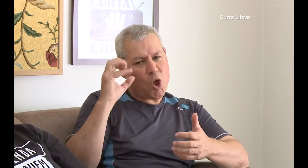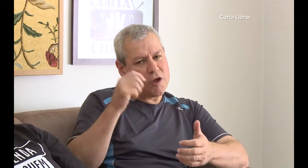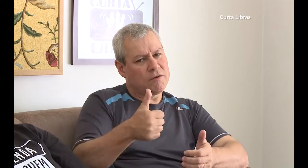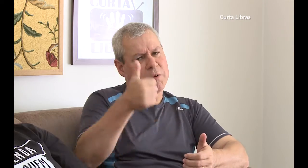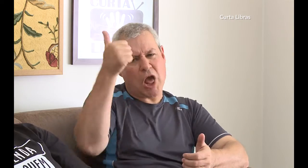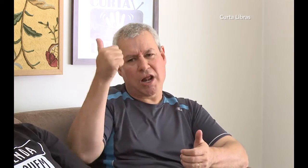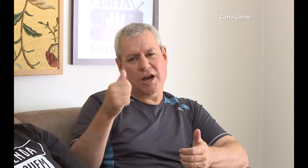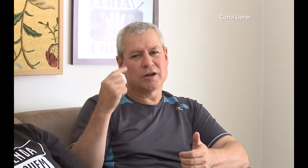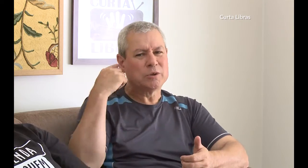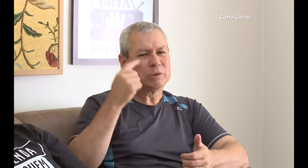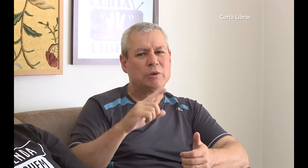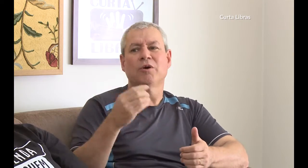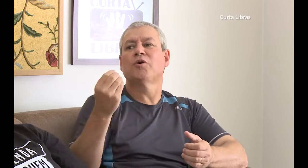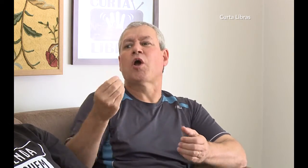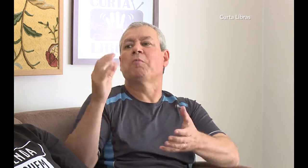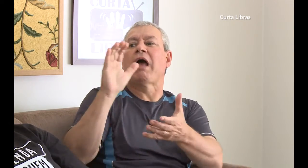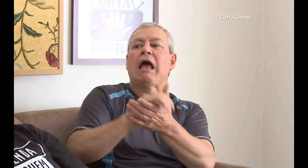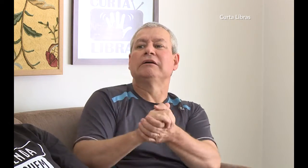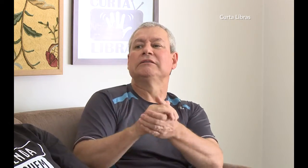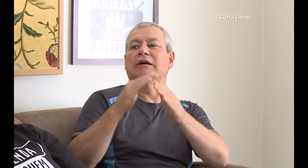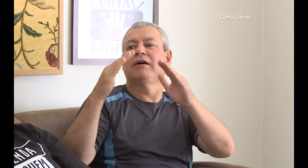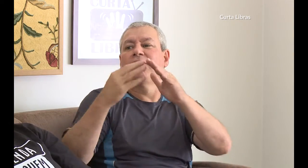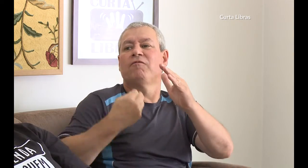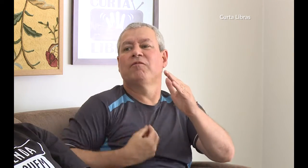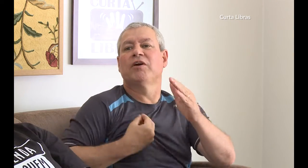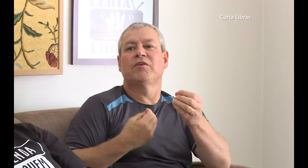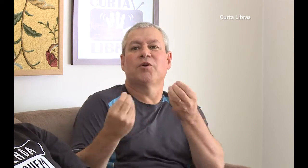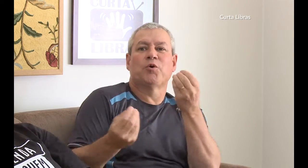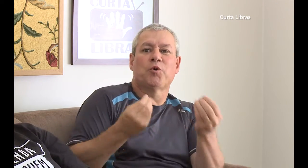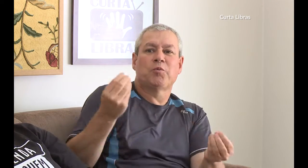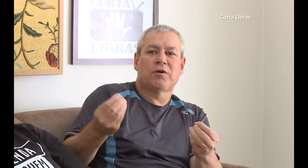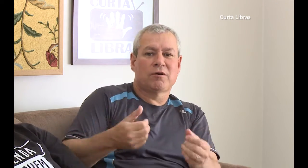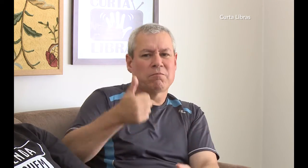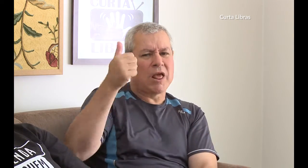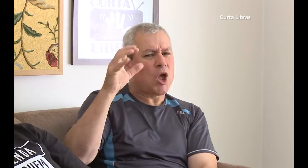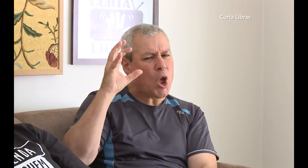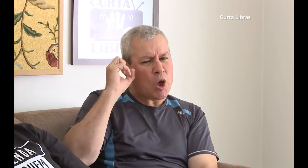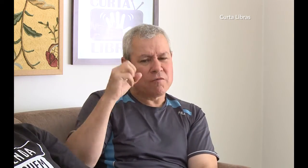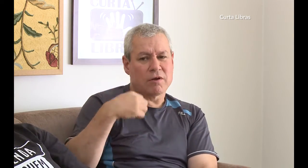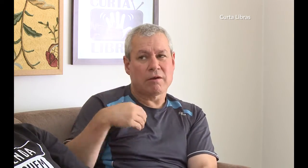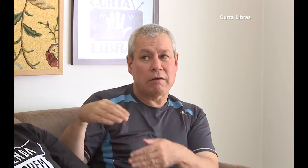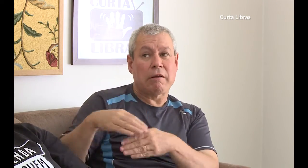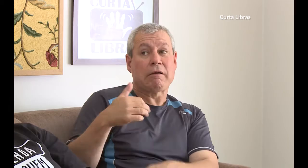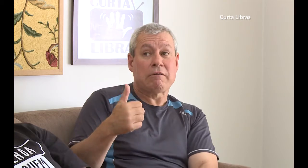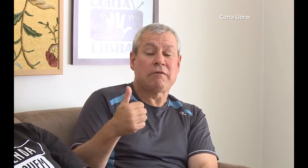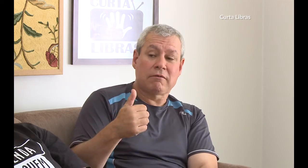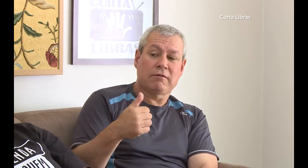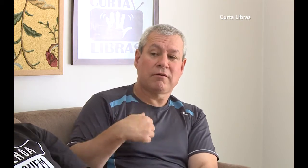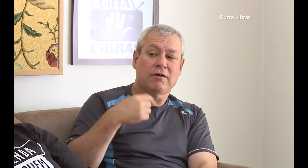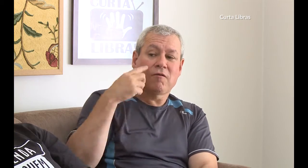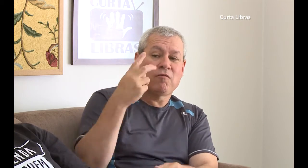Ser surdo seria difícil. Como seria casar, ter uma família ou filhos? Nós aceitávamos isso.